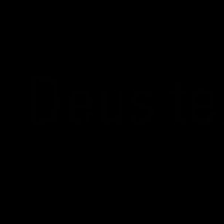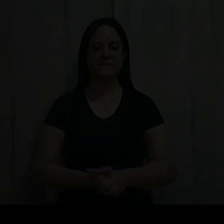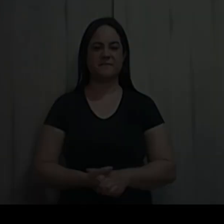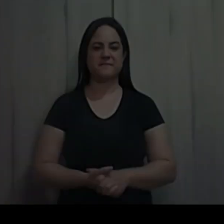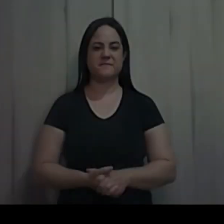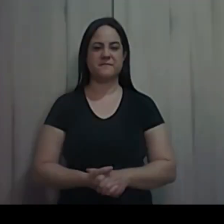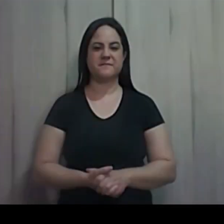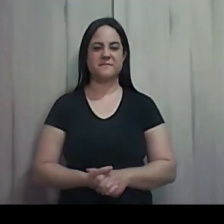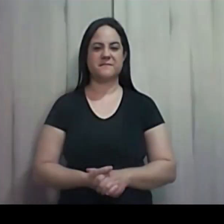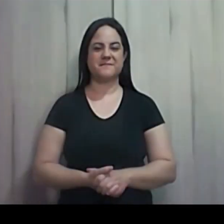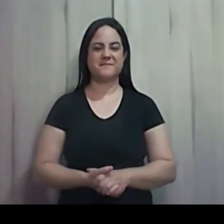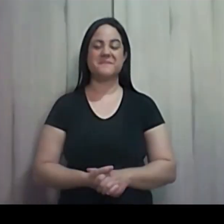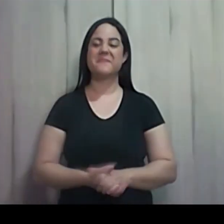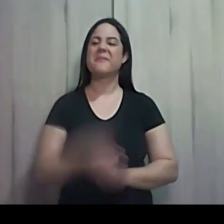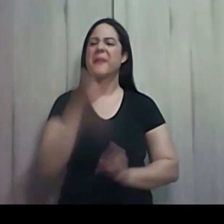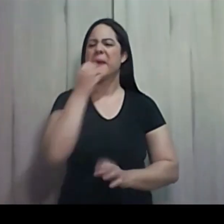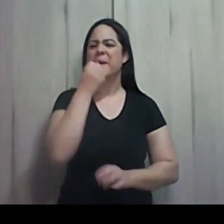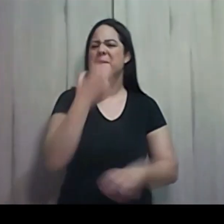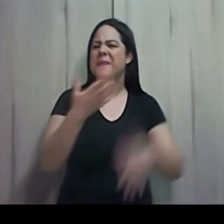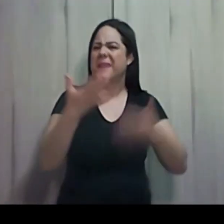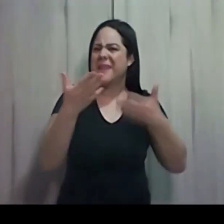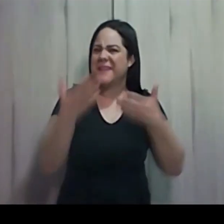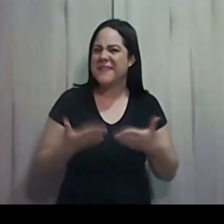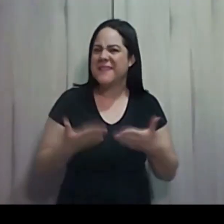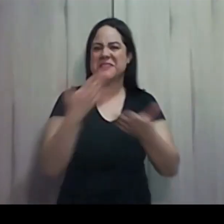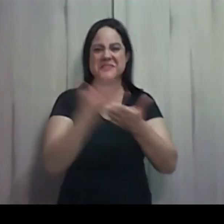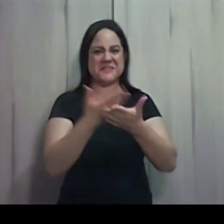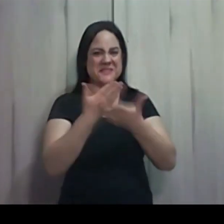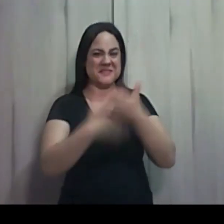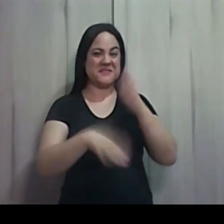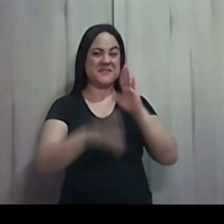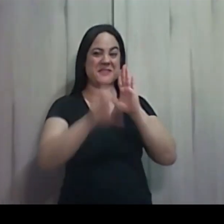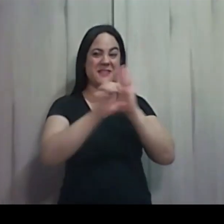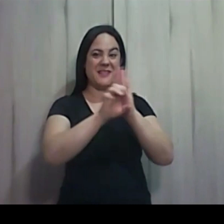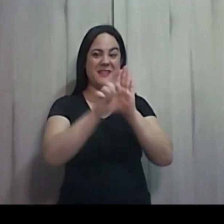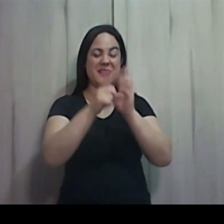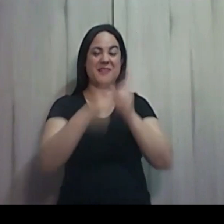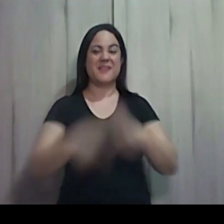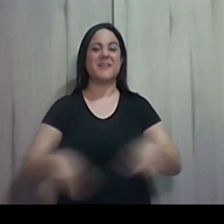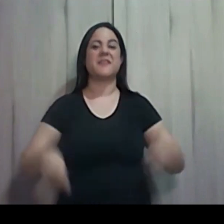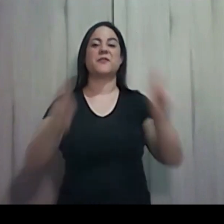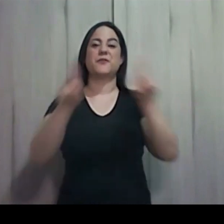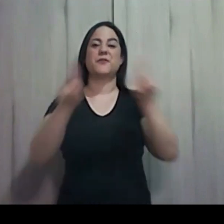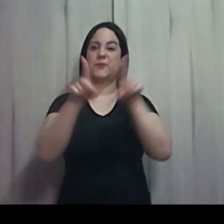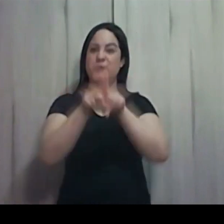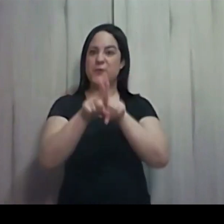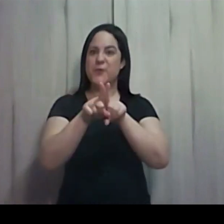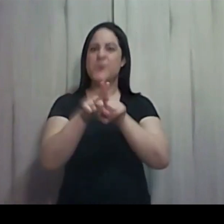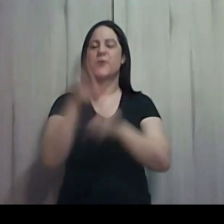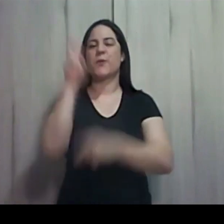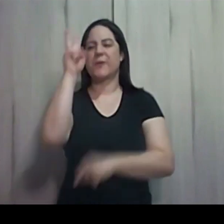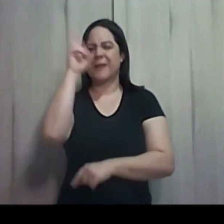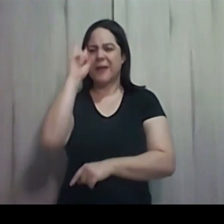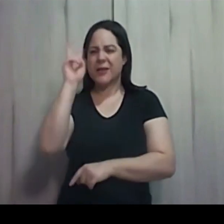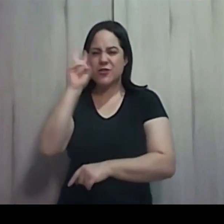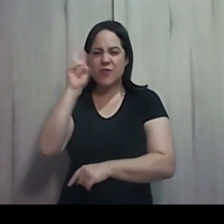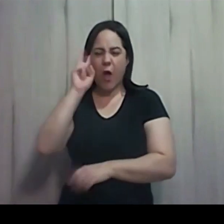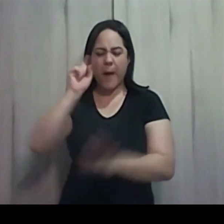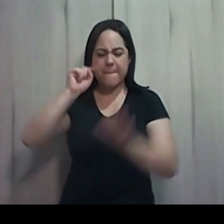Welcome to the Estudo de Êxodo. We are back to our journey in this drama, this mar of